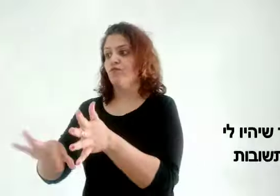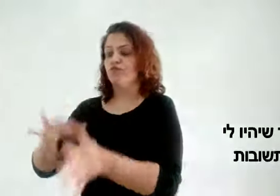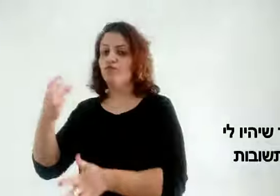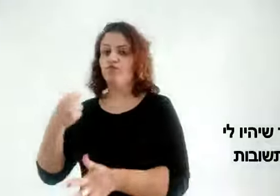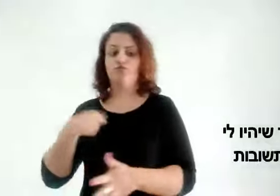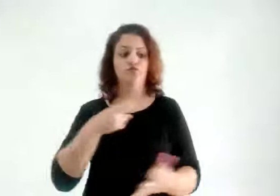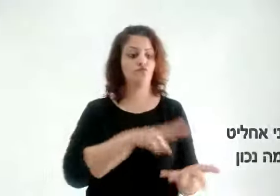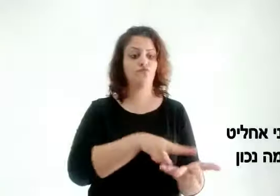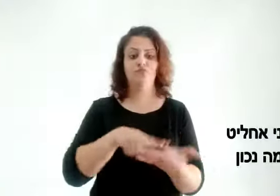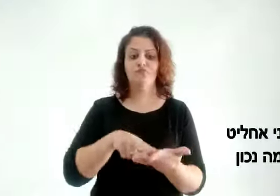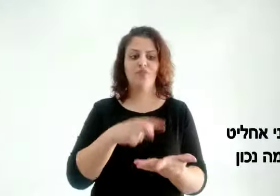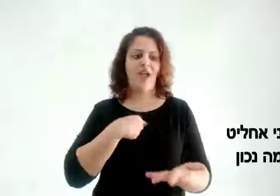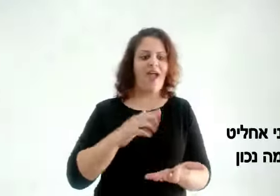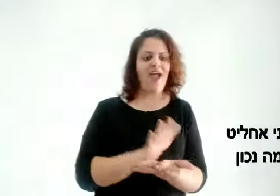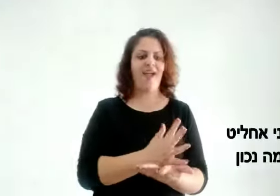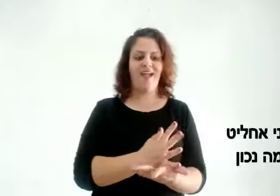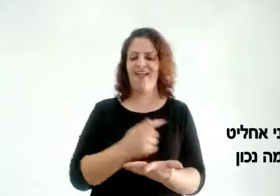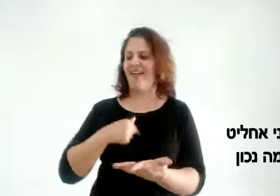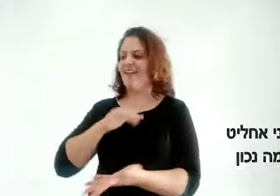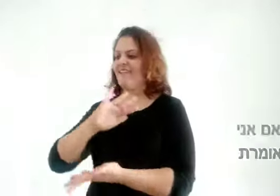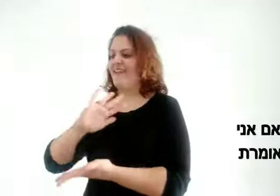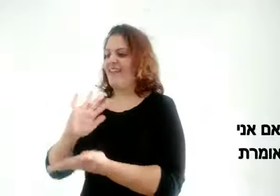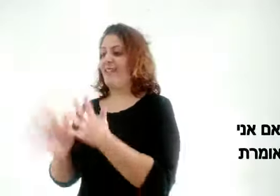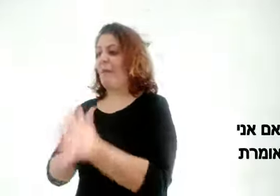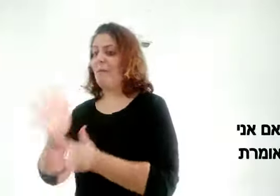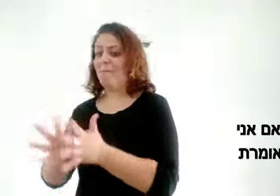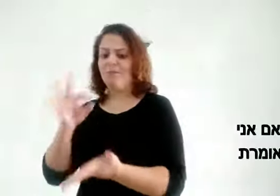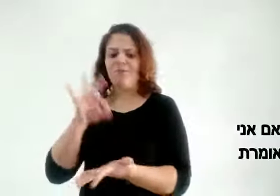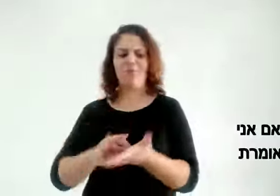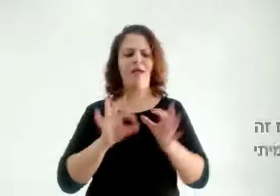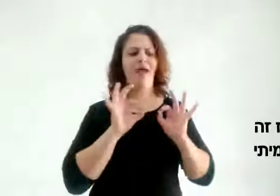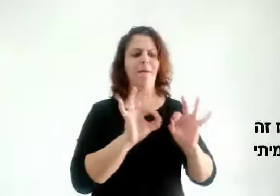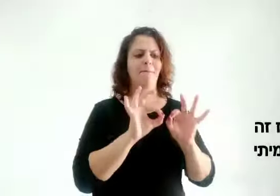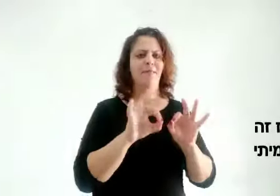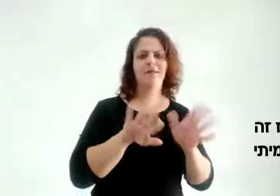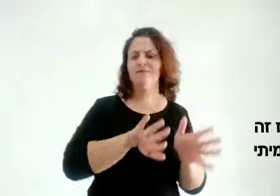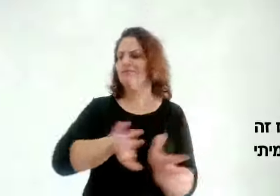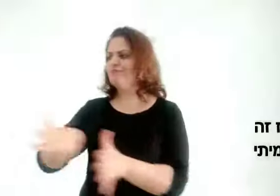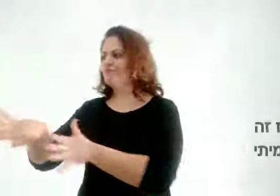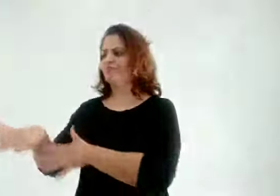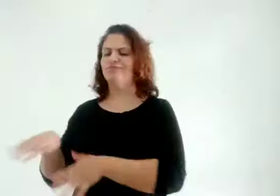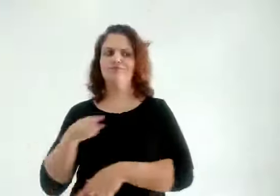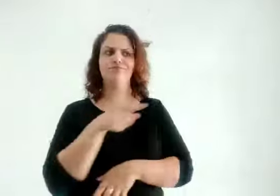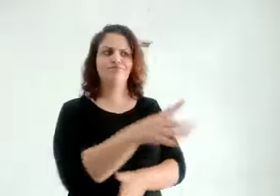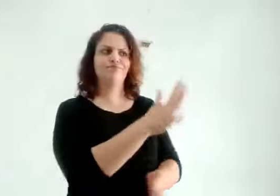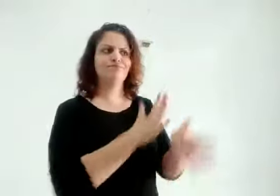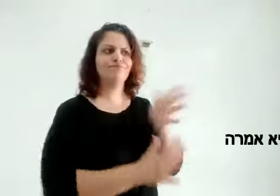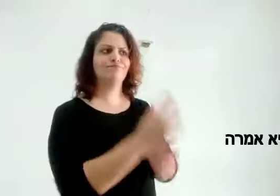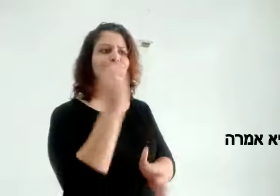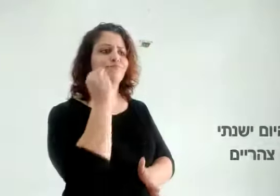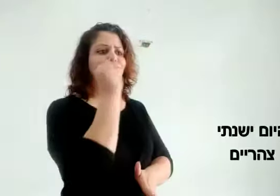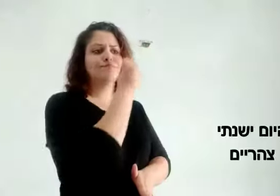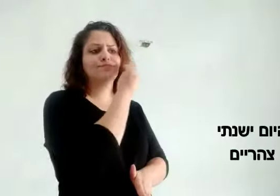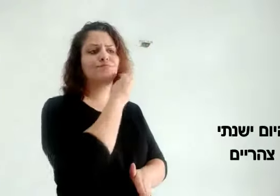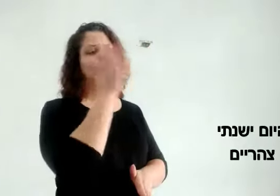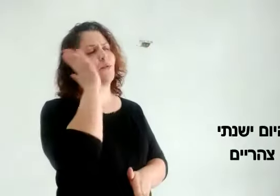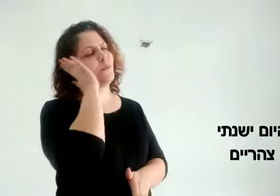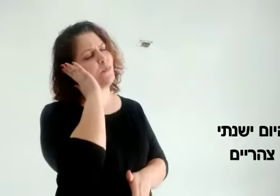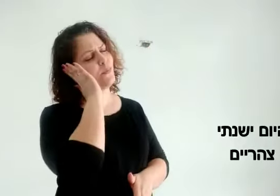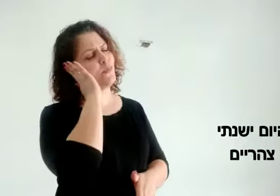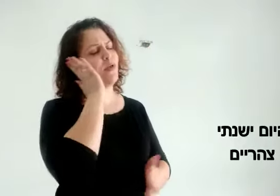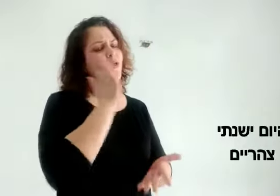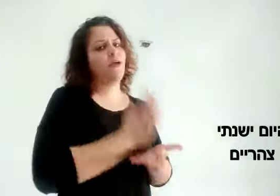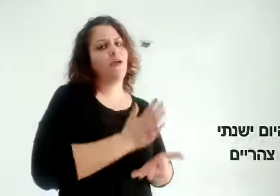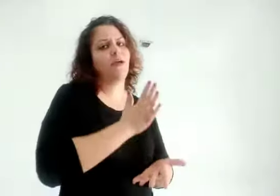שיהיו לי תשובות אני אחליט מה נכון ואם אני אומרת אז זה אמיתי היא אמרה היום